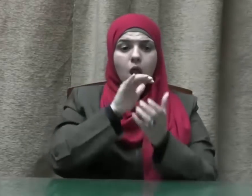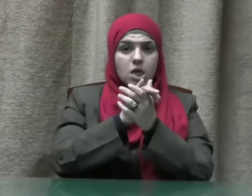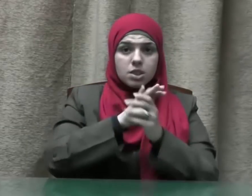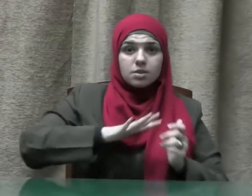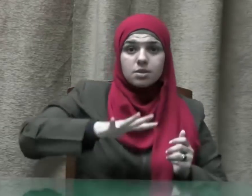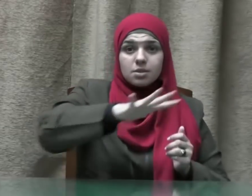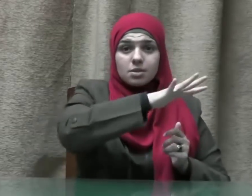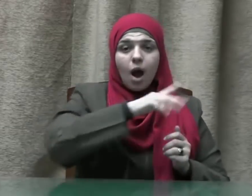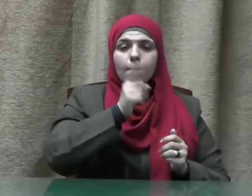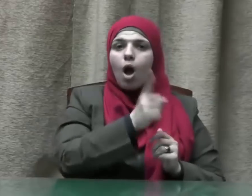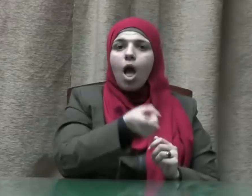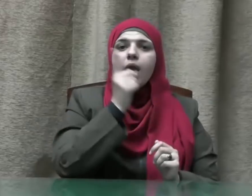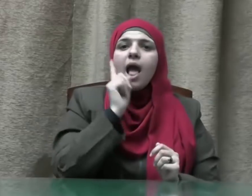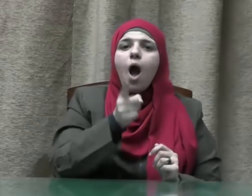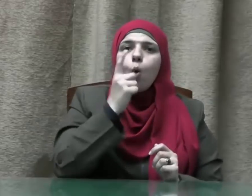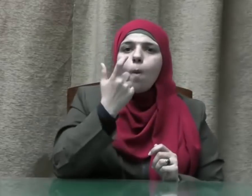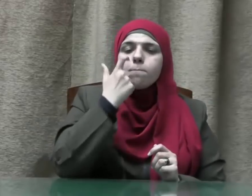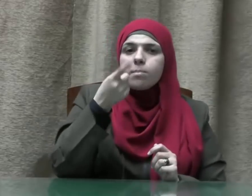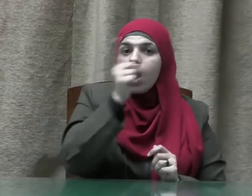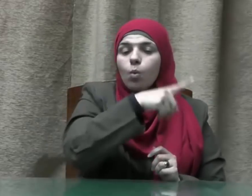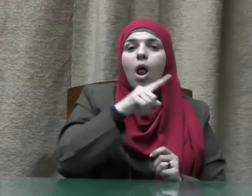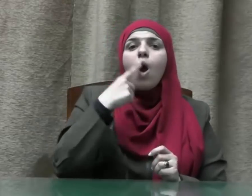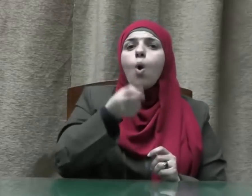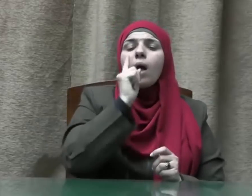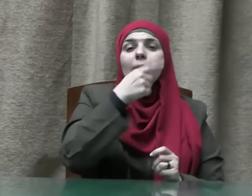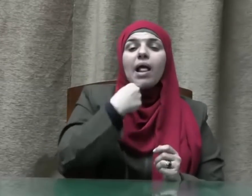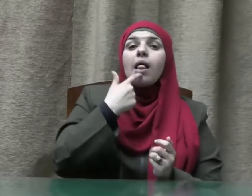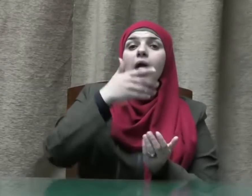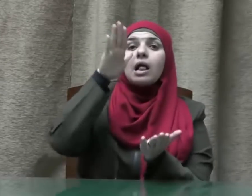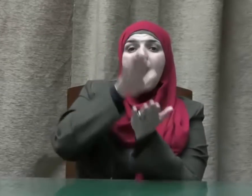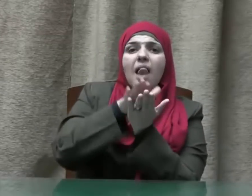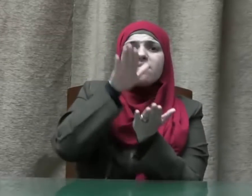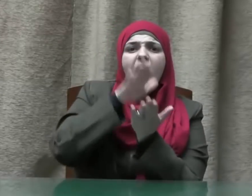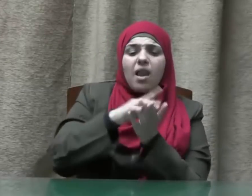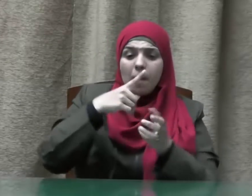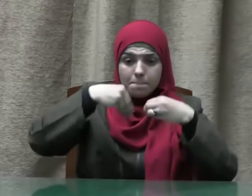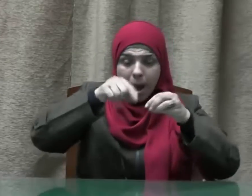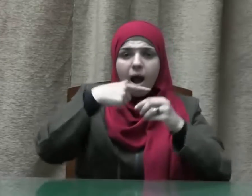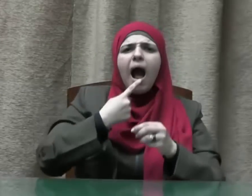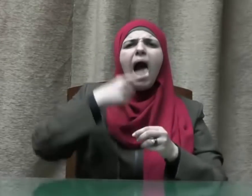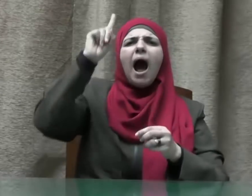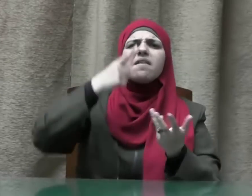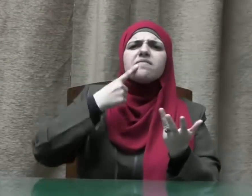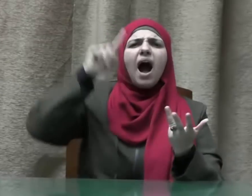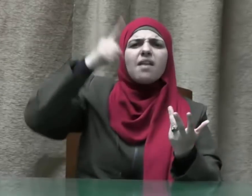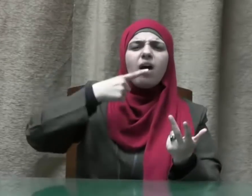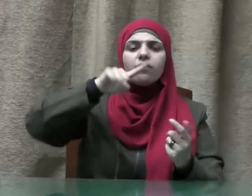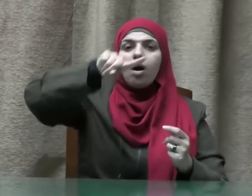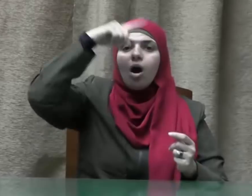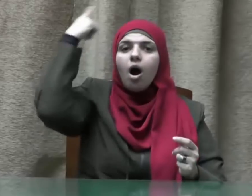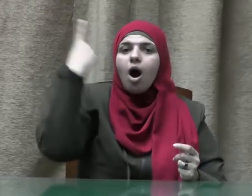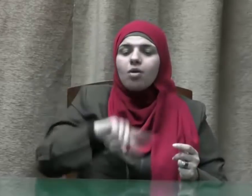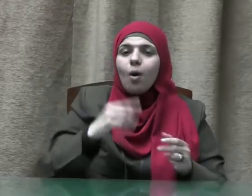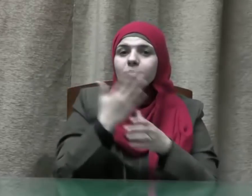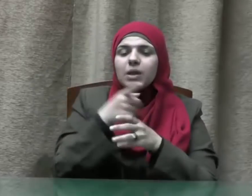إياكم وكثرة الحلف في البيع فإنه ينفق ثم